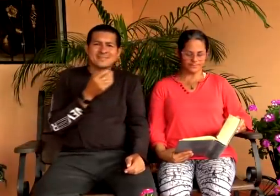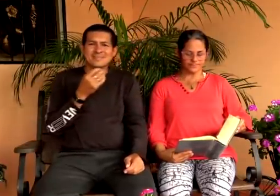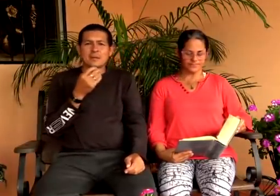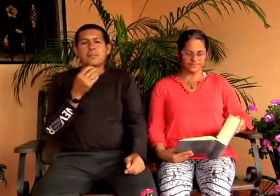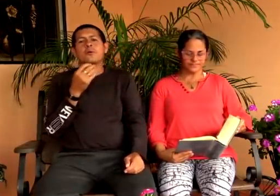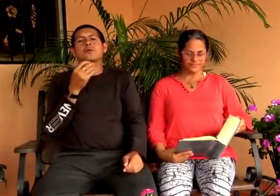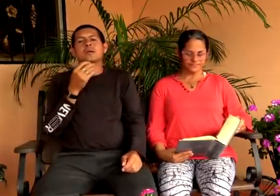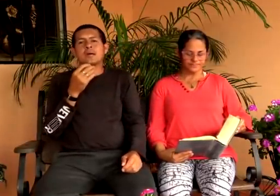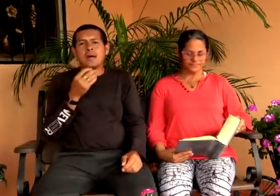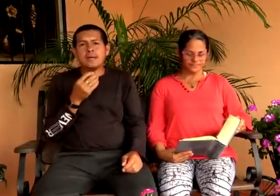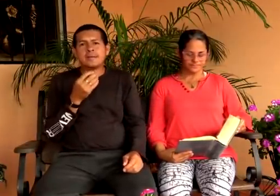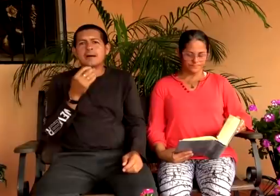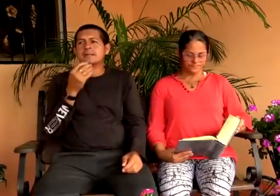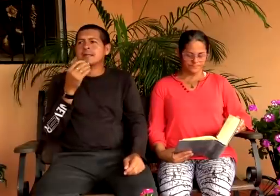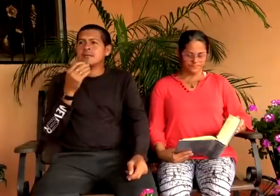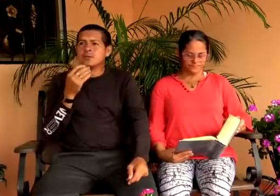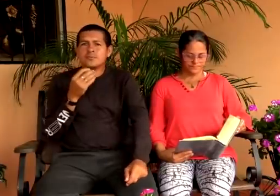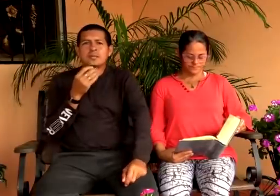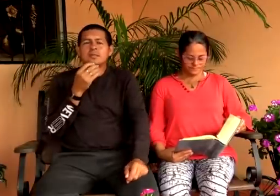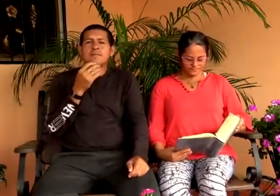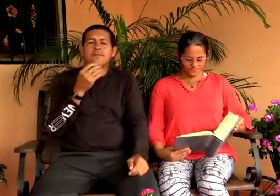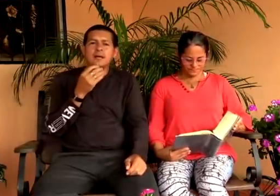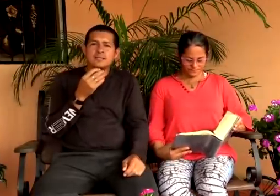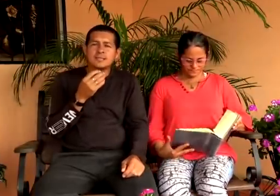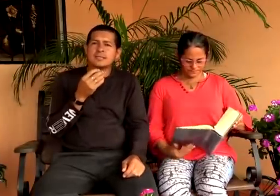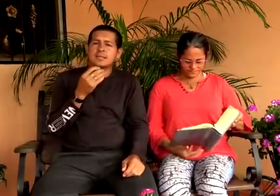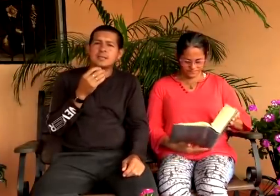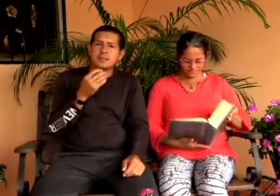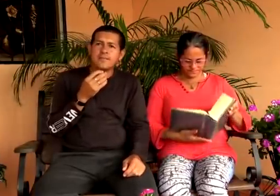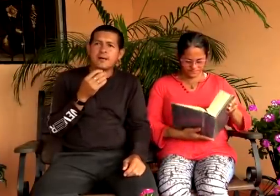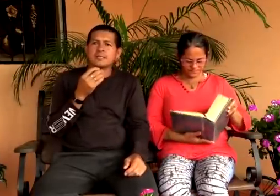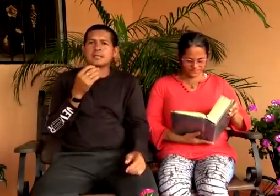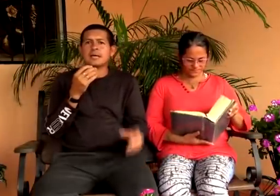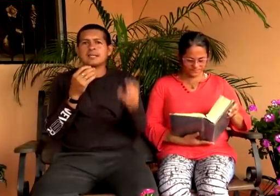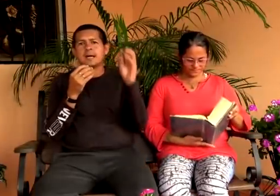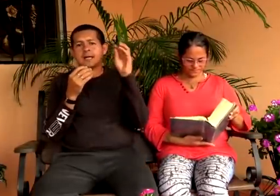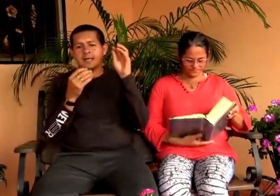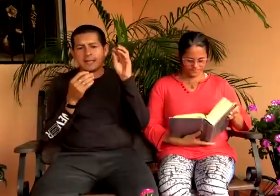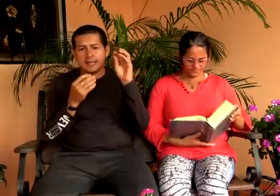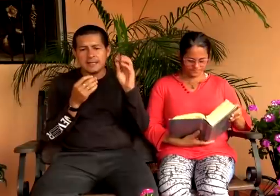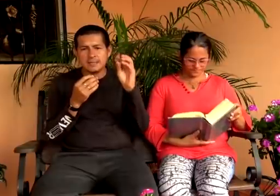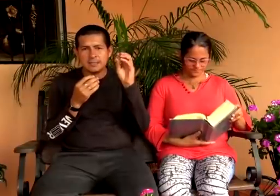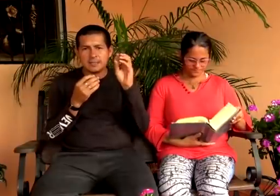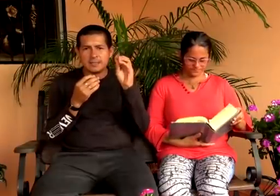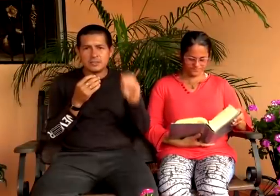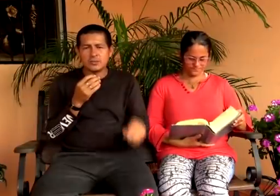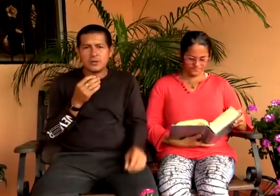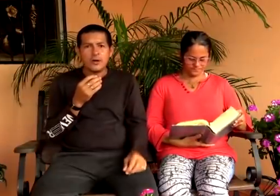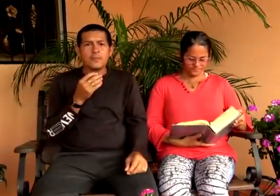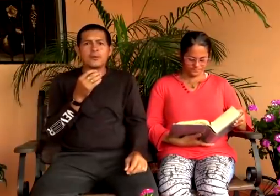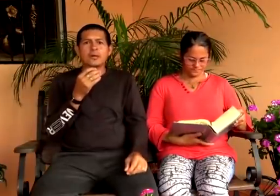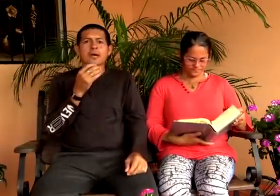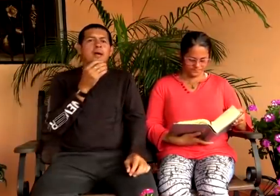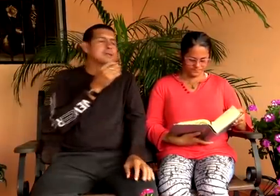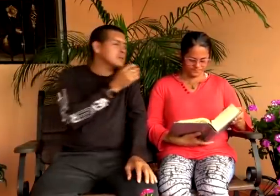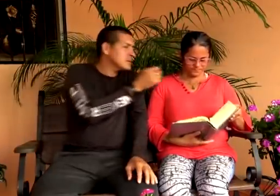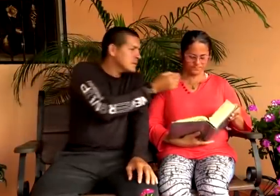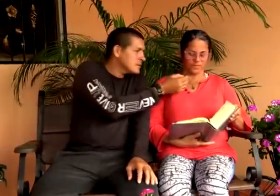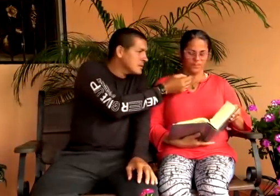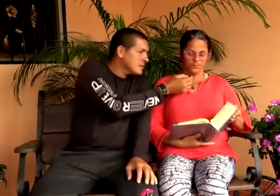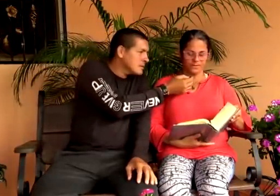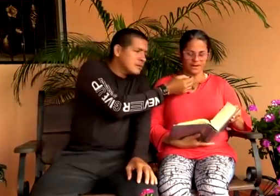¿Por qué hay tantas doctrinas falsas, iglesias falsas, que atacan a la iglesia de Cristo? Porque